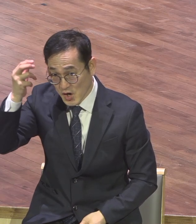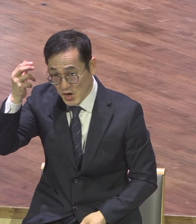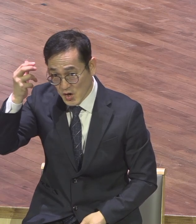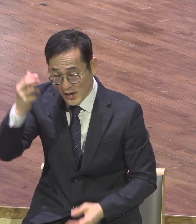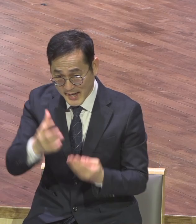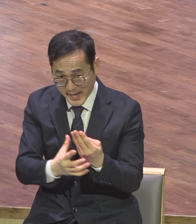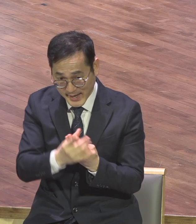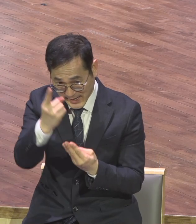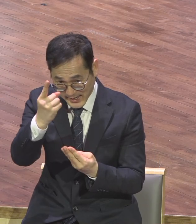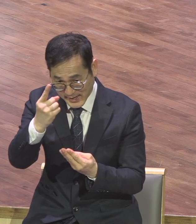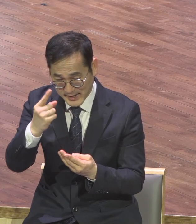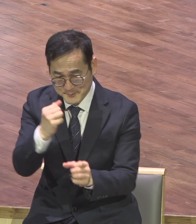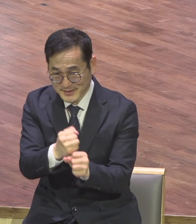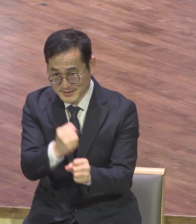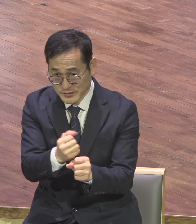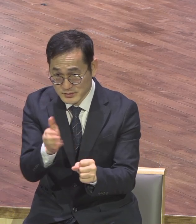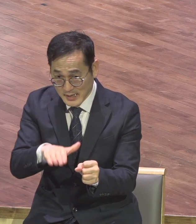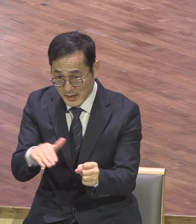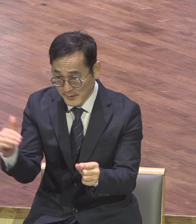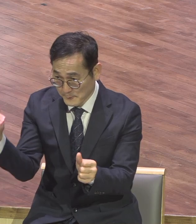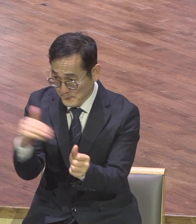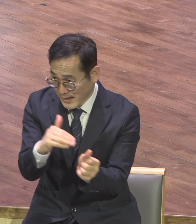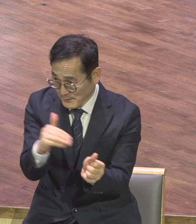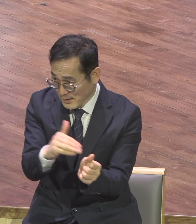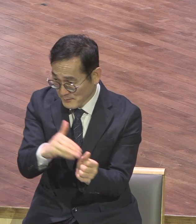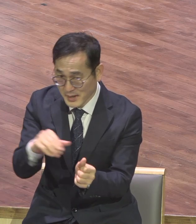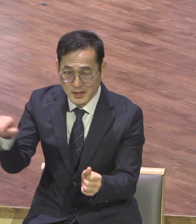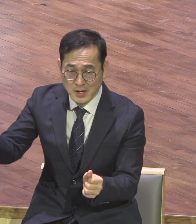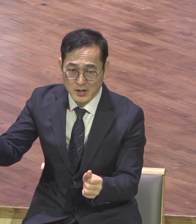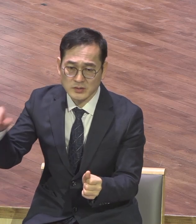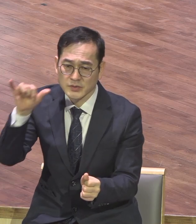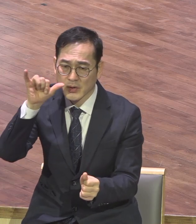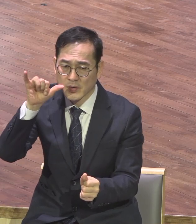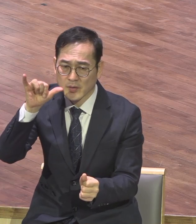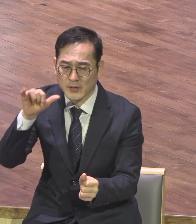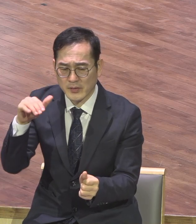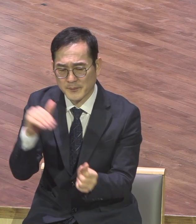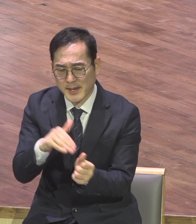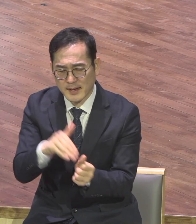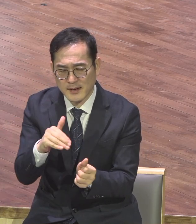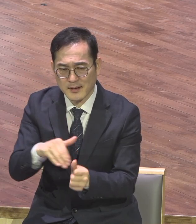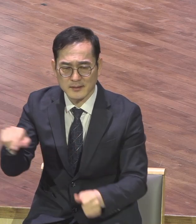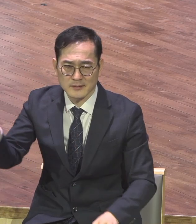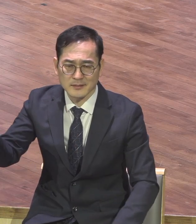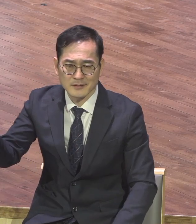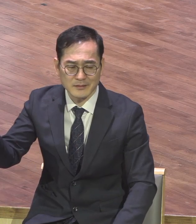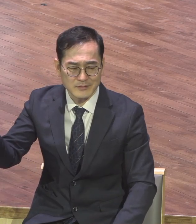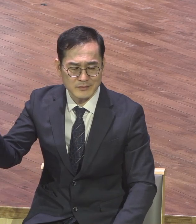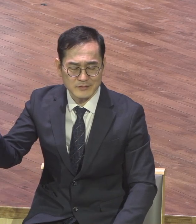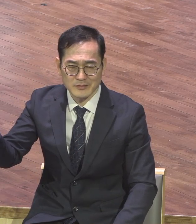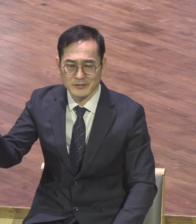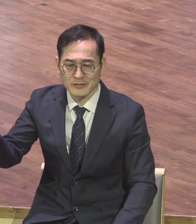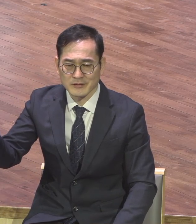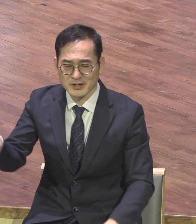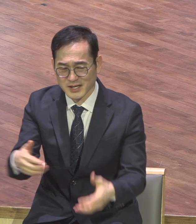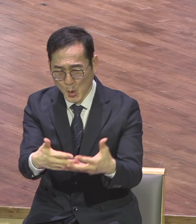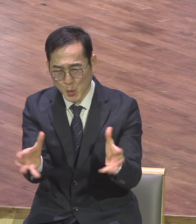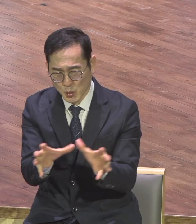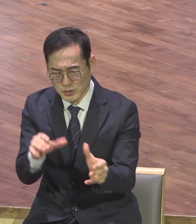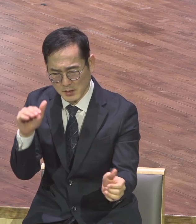깨트리는 존재가 있다는 것입니다 깨트려 기관을 부수를 깨트려 교회를 공동체를 깨트리는 짓을